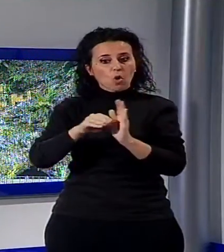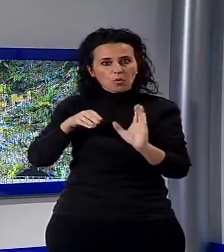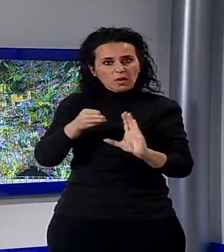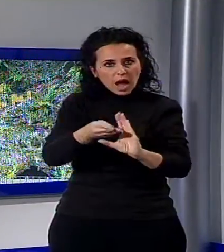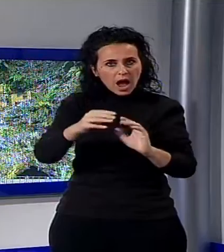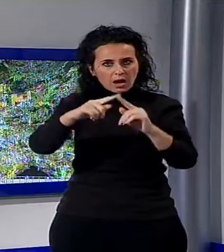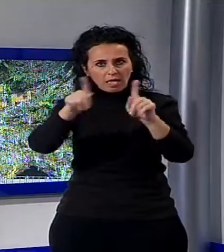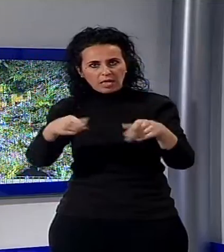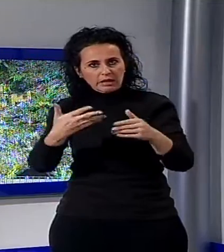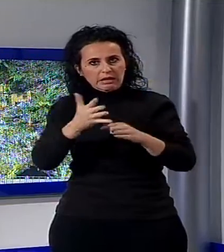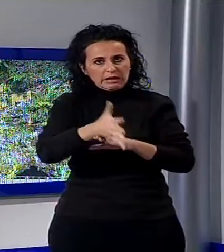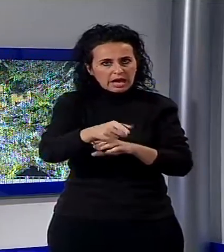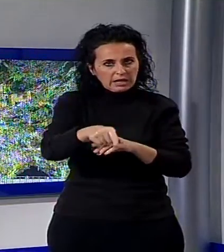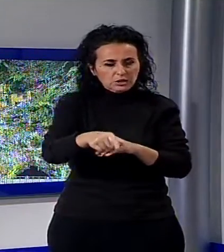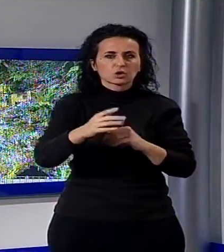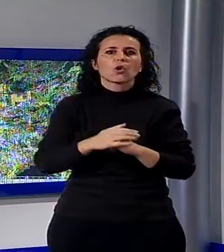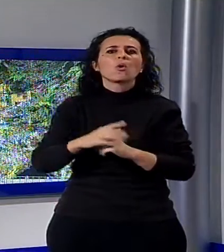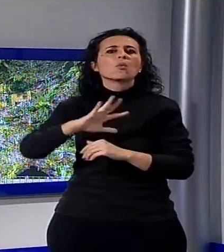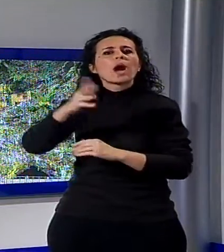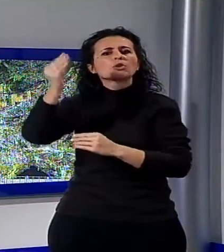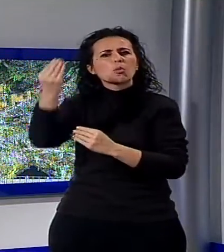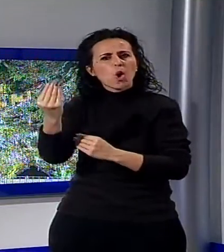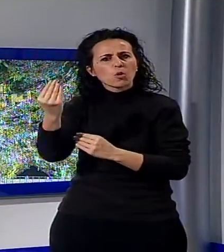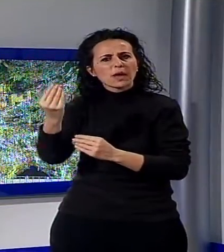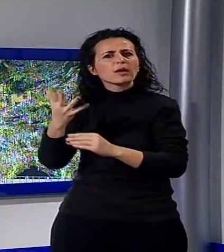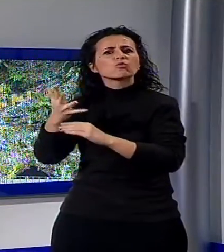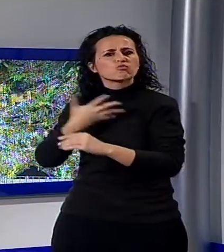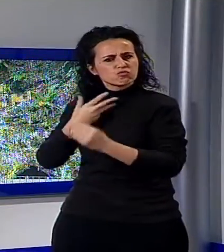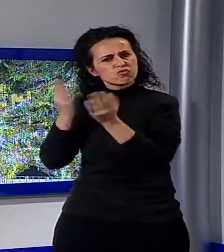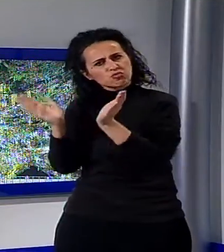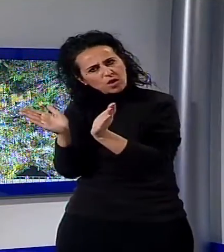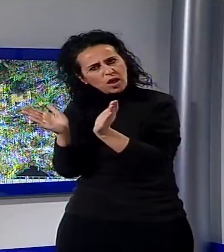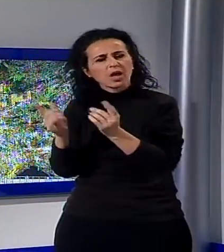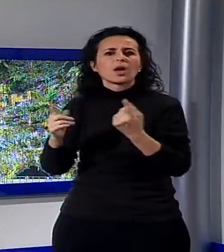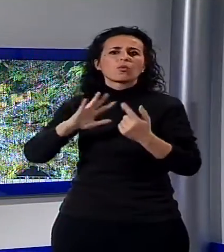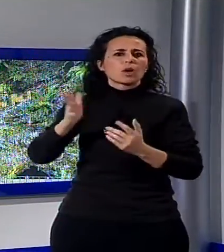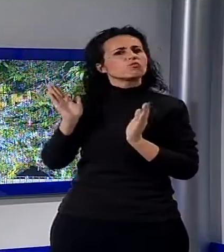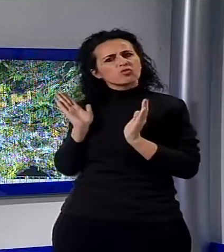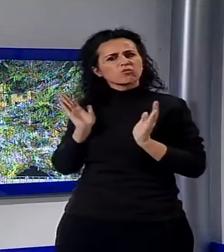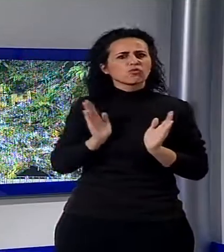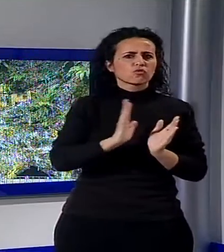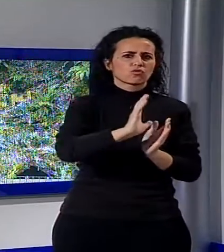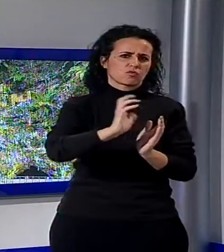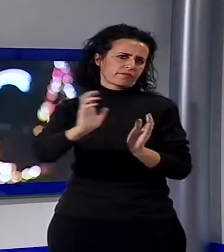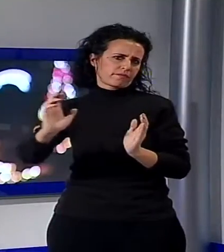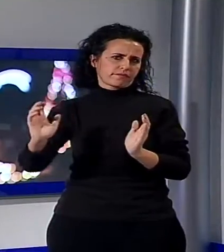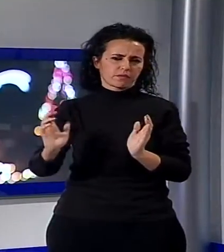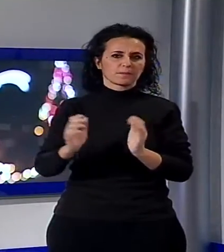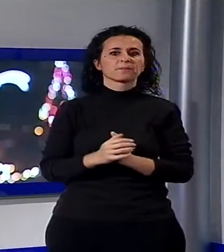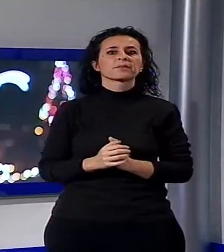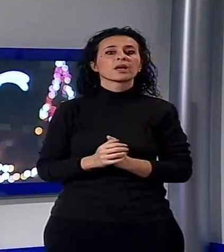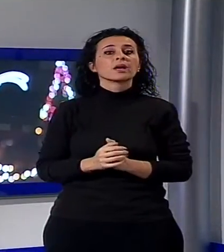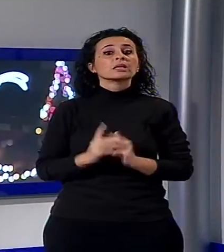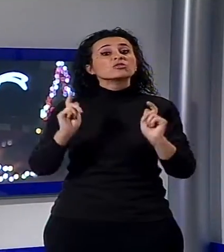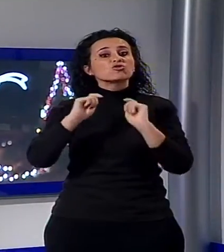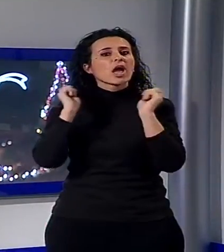monumento ai caduti di Val d'Ottavo, alla Madonna dei Ferri, patrona del nostro comune e in tutte le scuole. In generale abbiamo